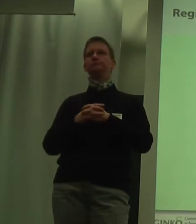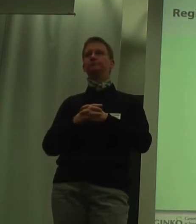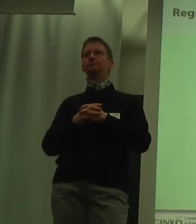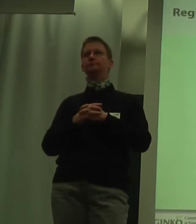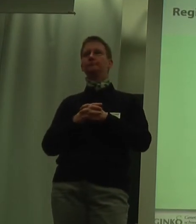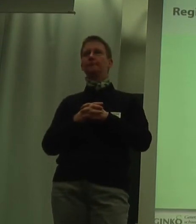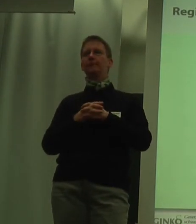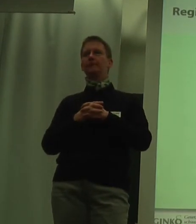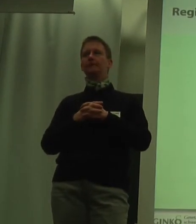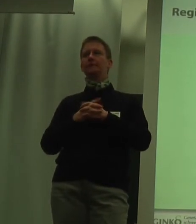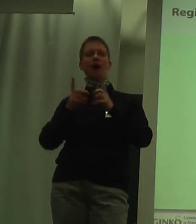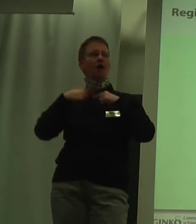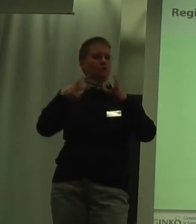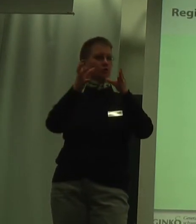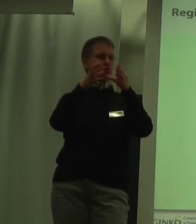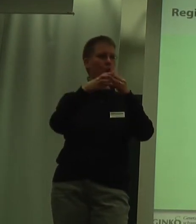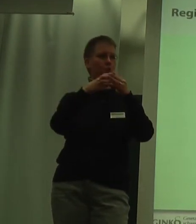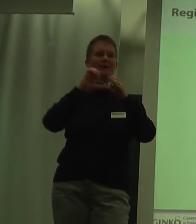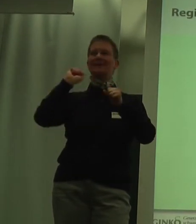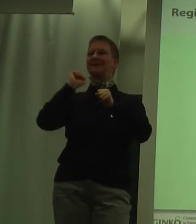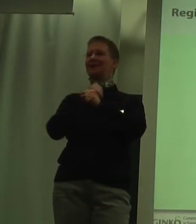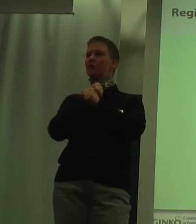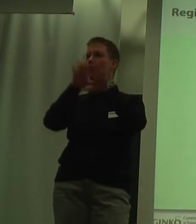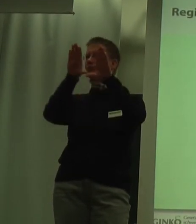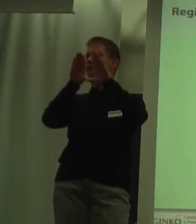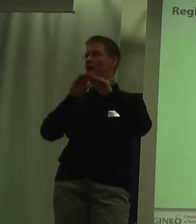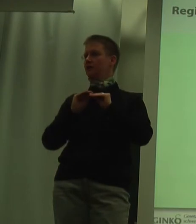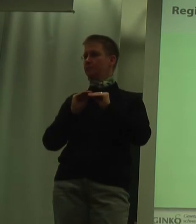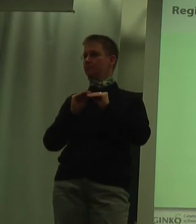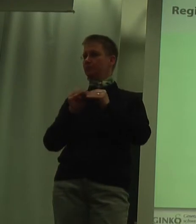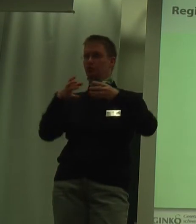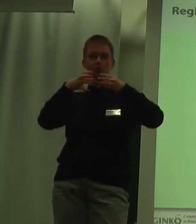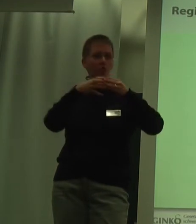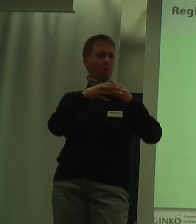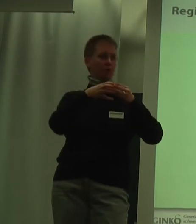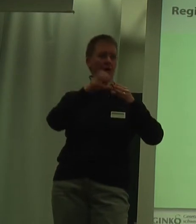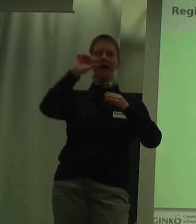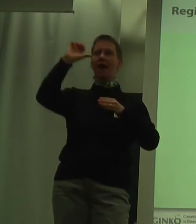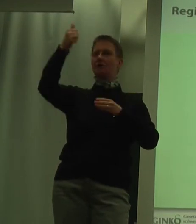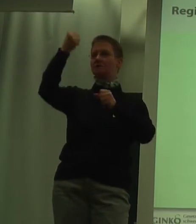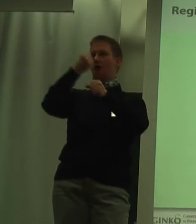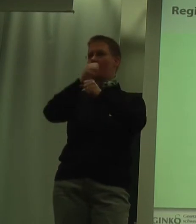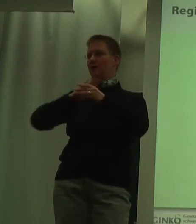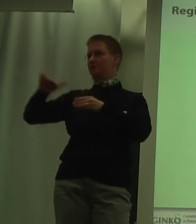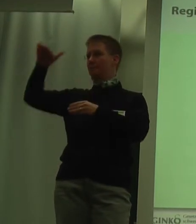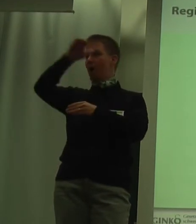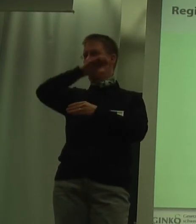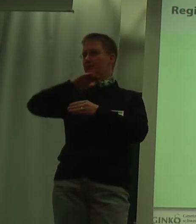Unsere Gruppe, die Ginkgo-Teilnehmenden-Gruppe auf dem ersten Arbeitsmarkt, kommt aus dem